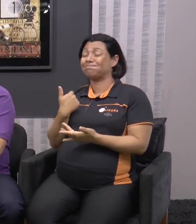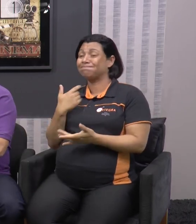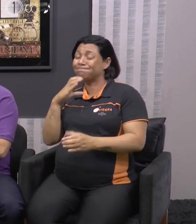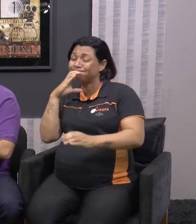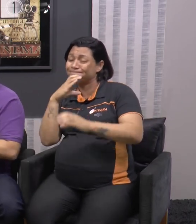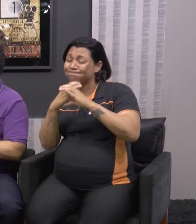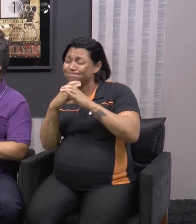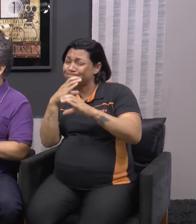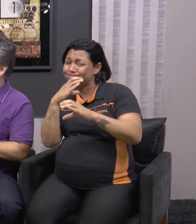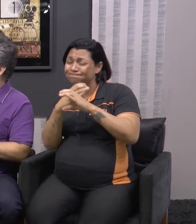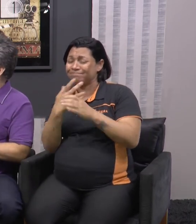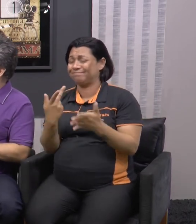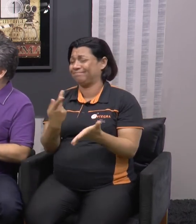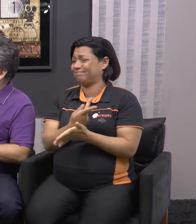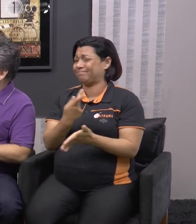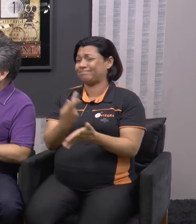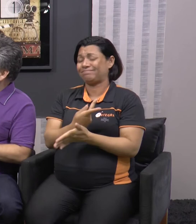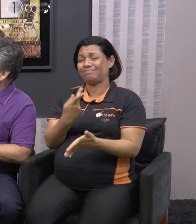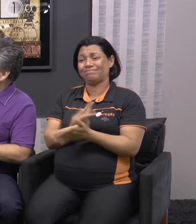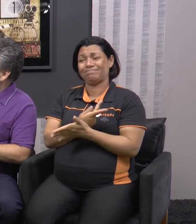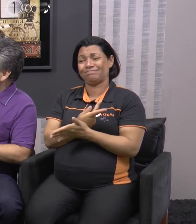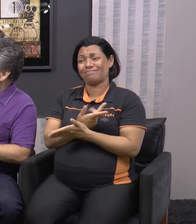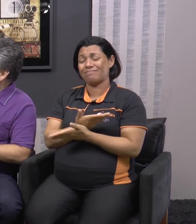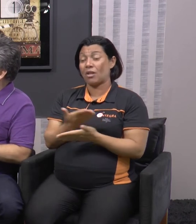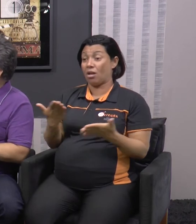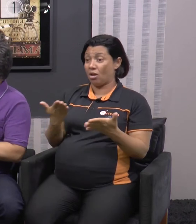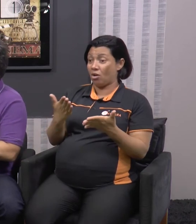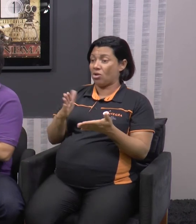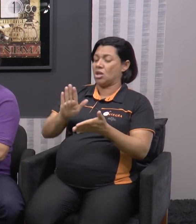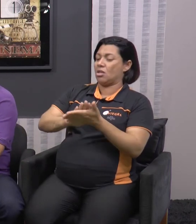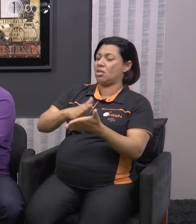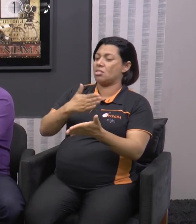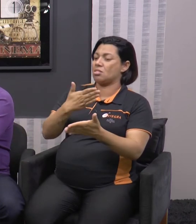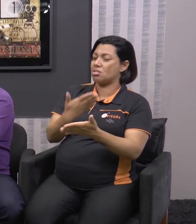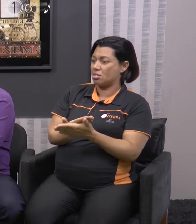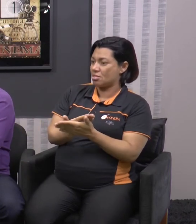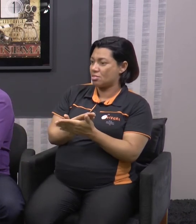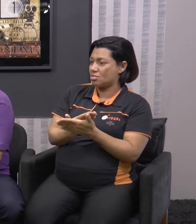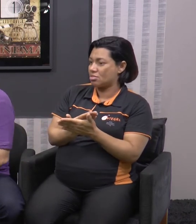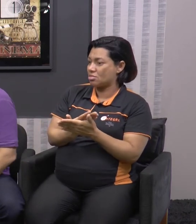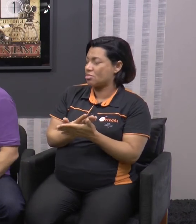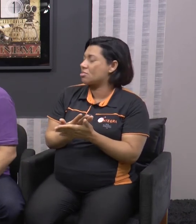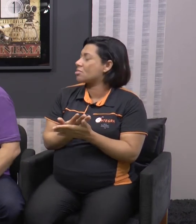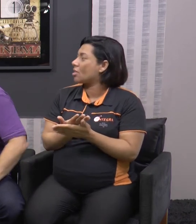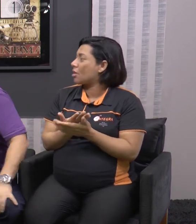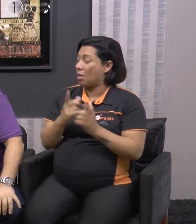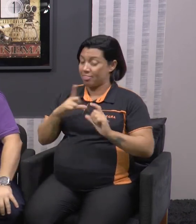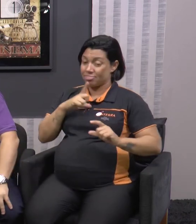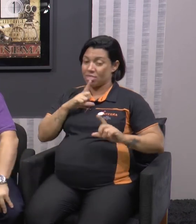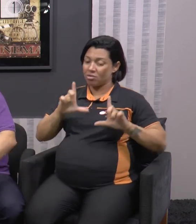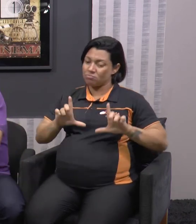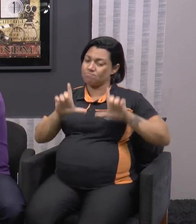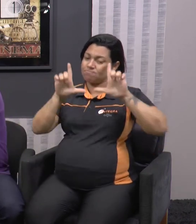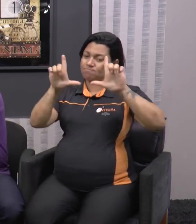E aí existe... Hoje é uma profissão certificada? É reconhecida? Como é que funciona essa